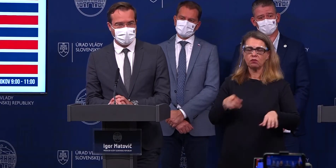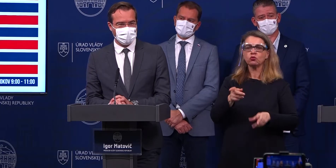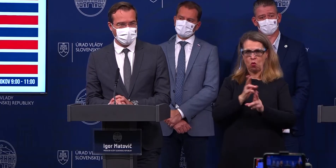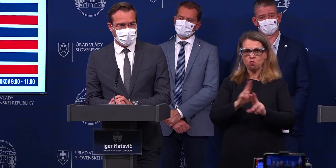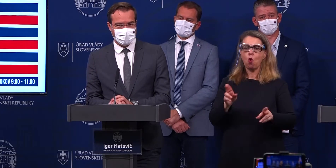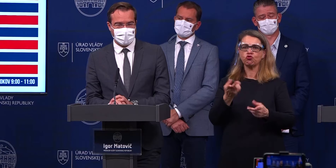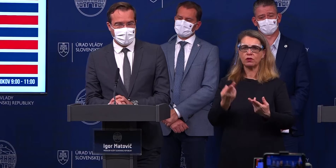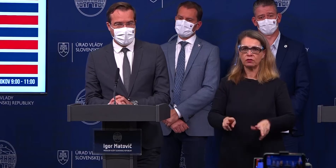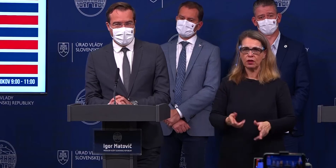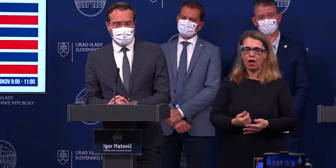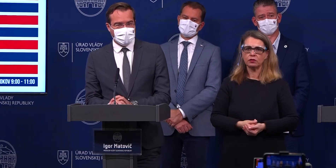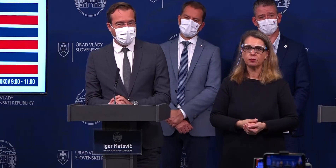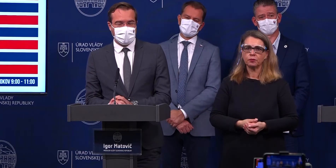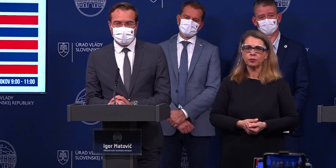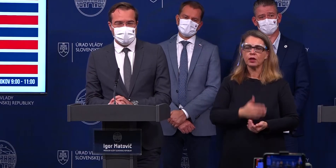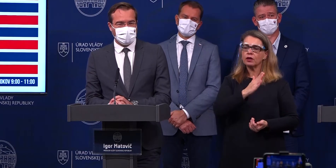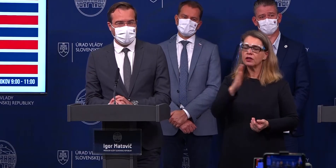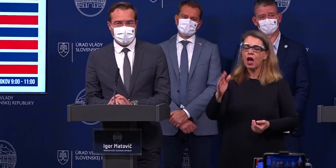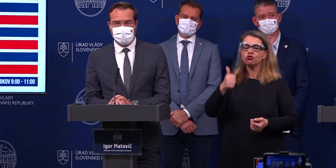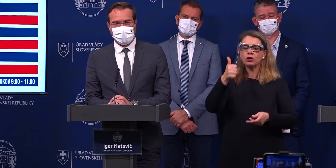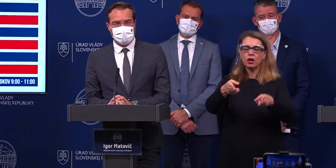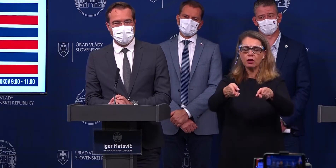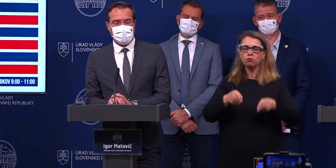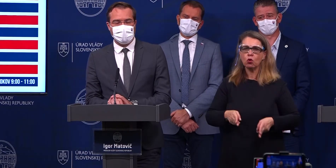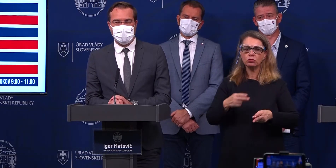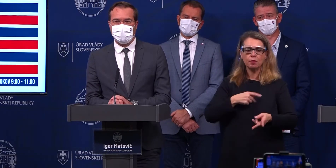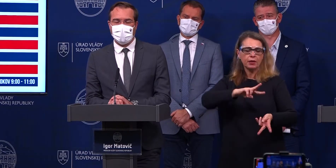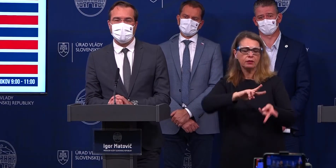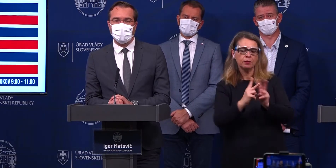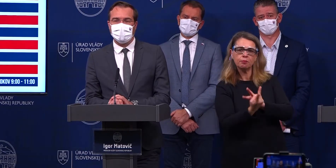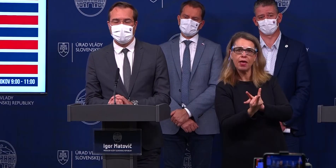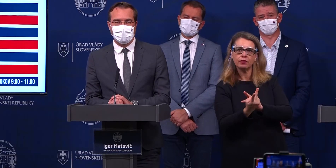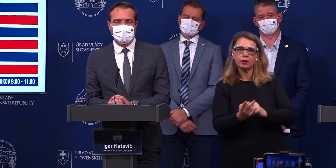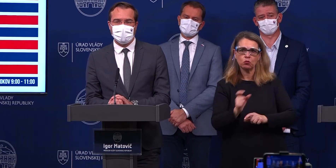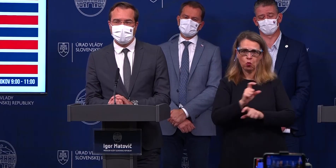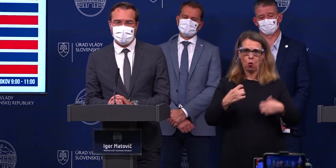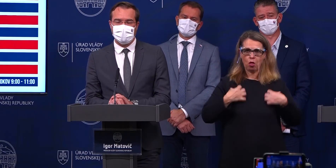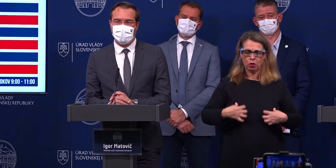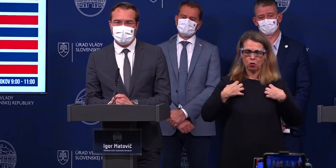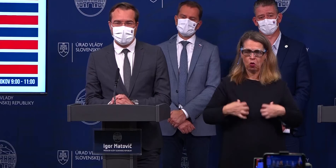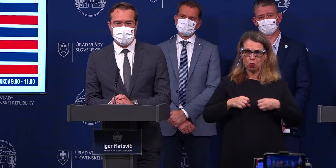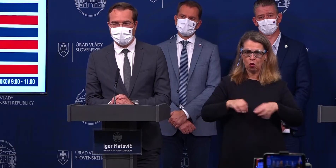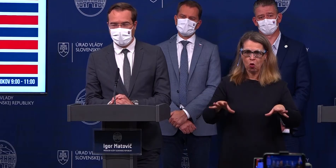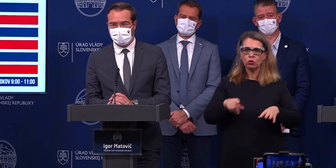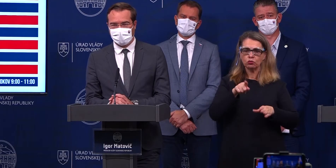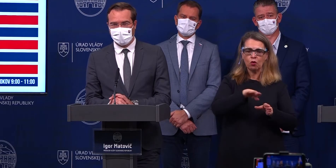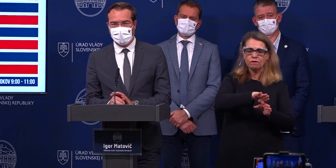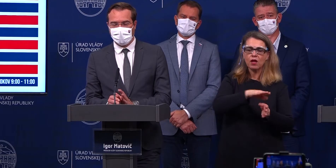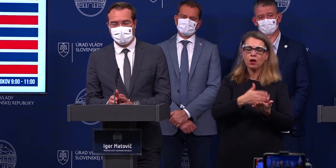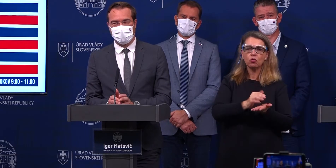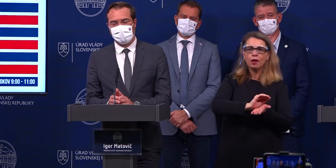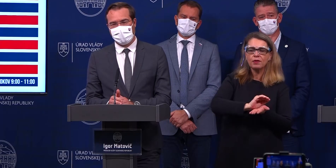za niekoľko týždňov stať. Každé jedno lôžko, ktoré reprofilizujeme na infekčný profil, v princípe vytláča